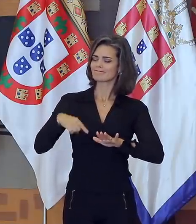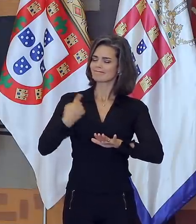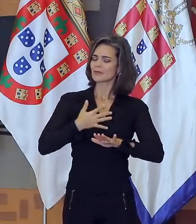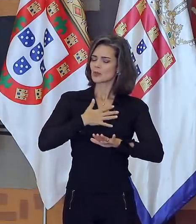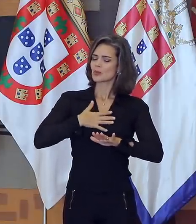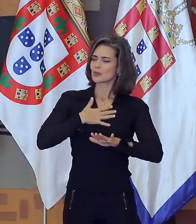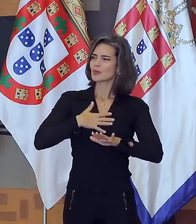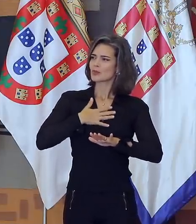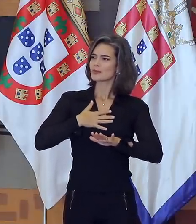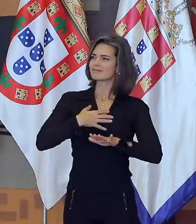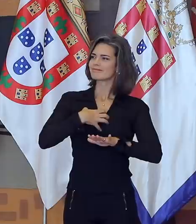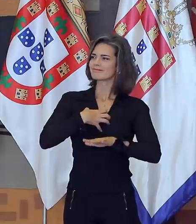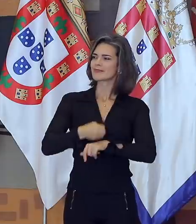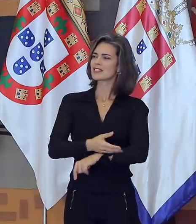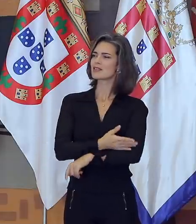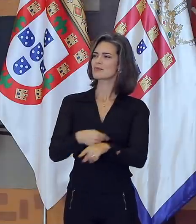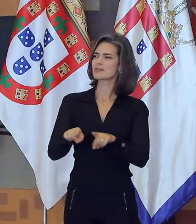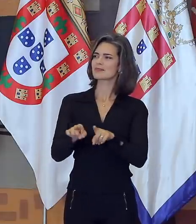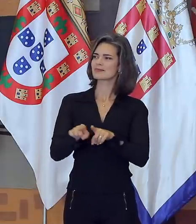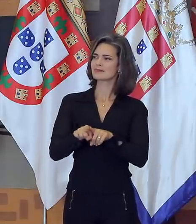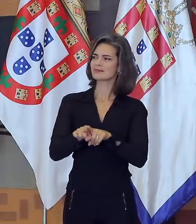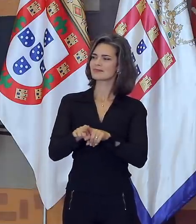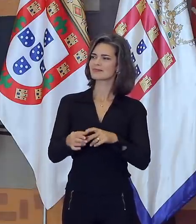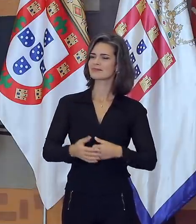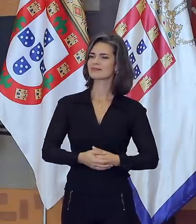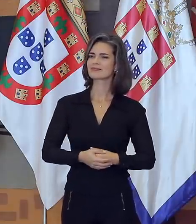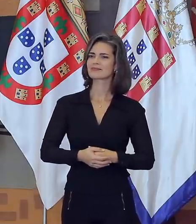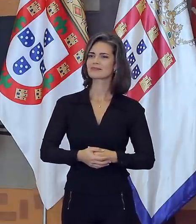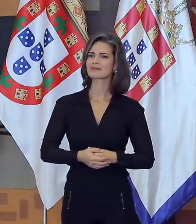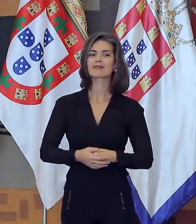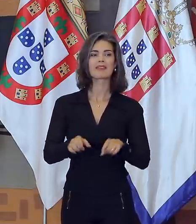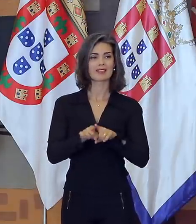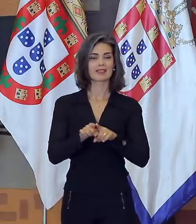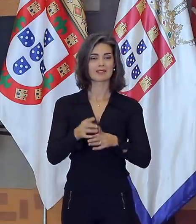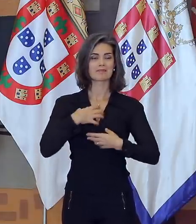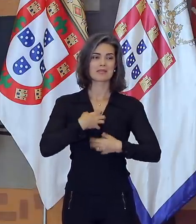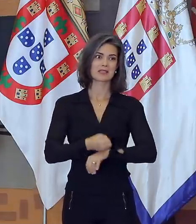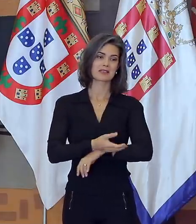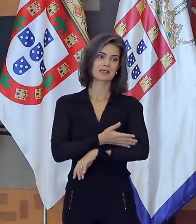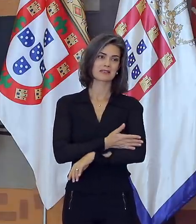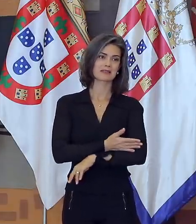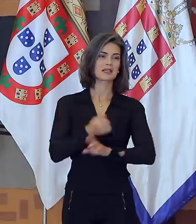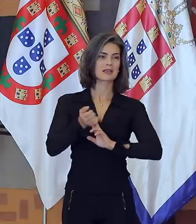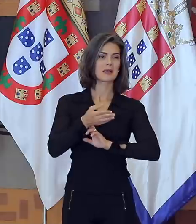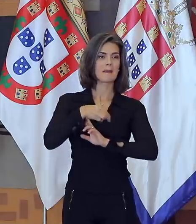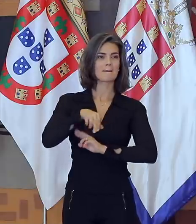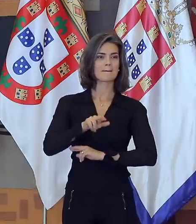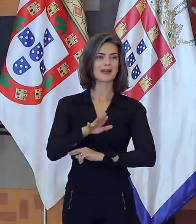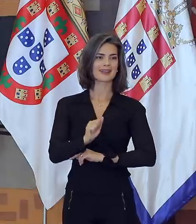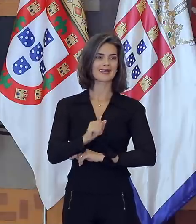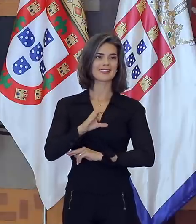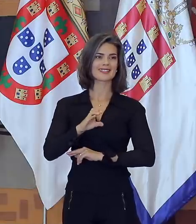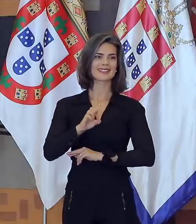e eu confesso que fiquei muito emocionado também com suas palavras. Também fiquei emocionado quando a embaixadora Maria Celina ainda nos